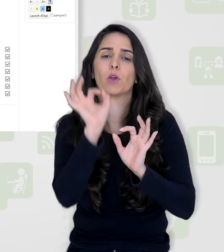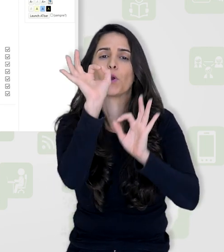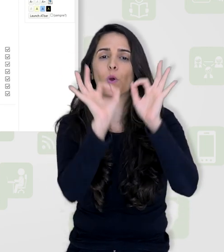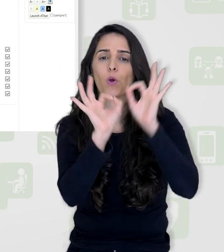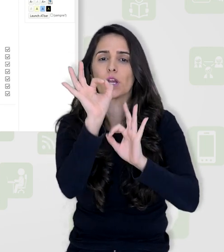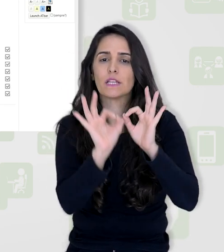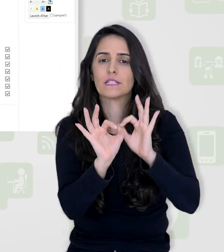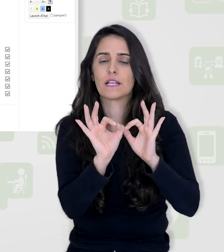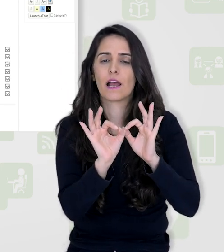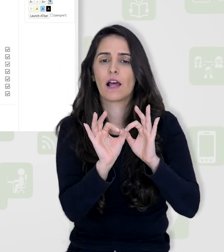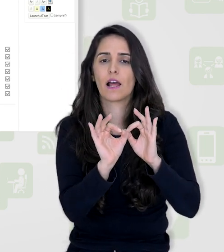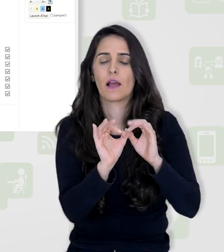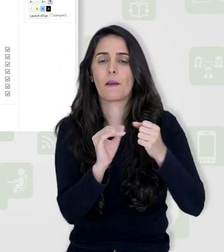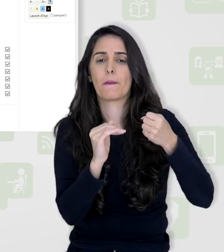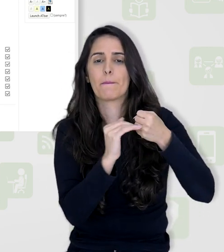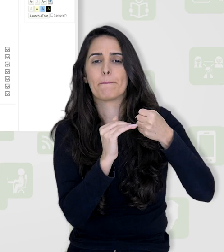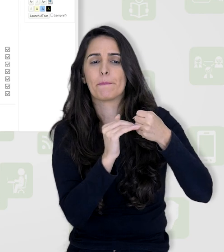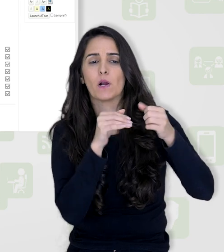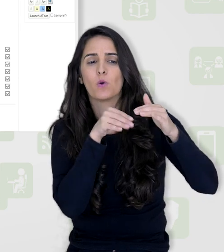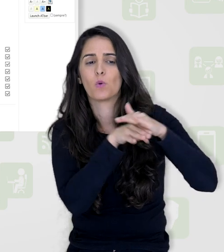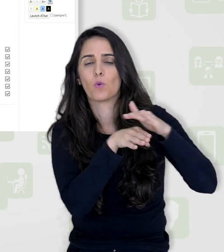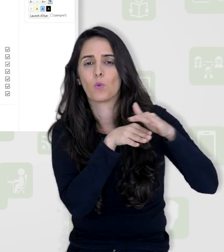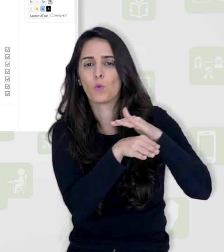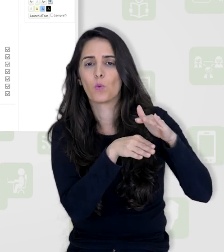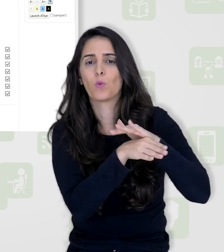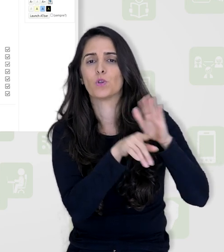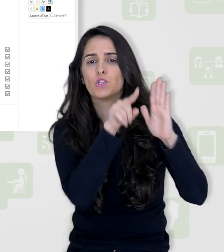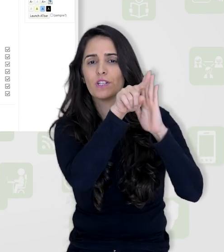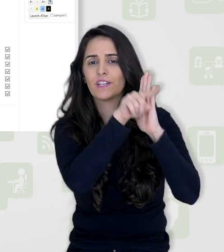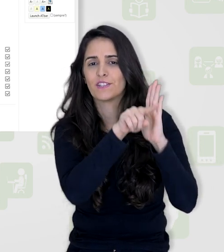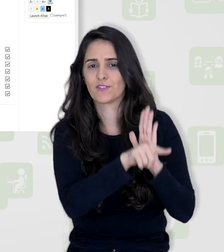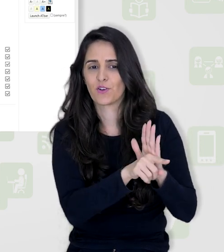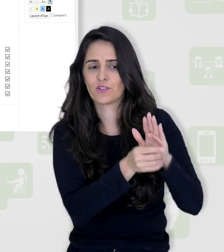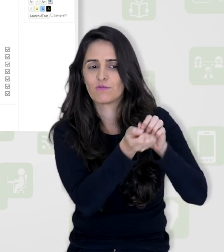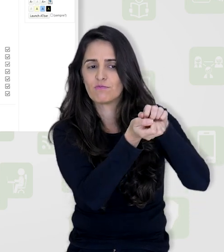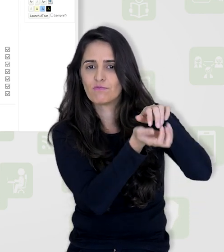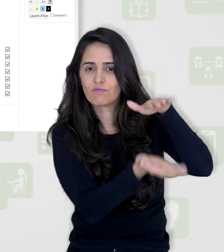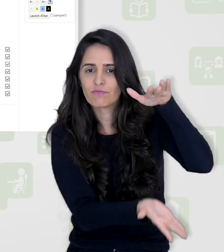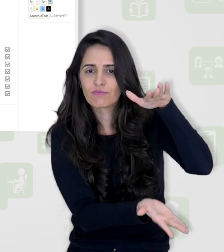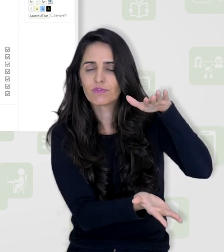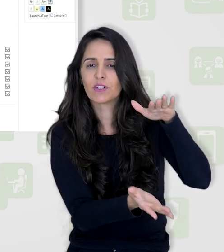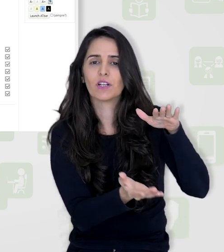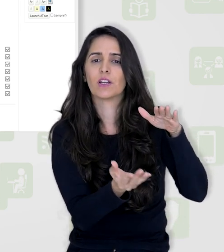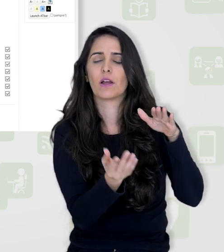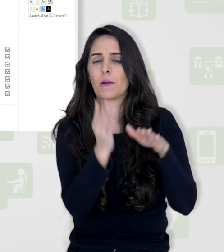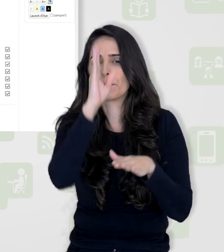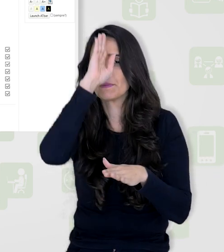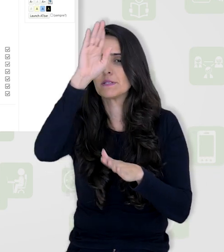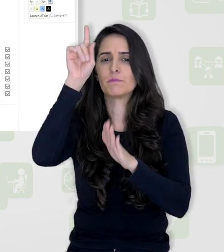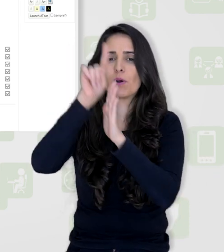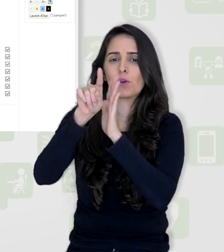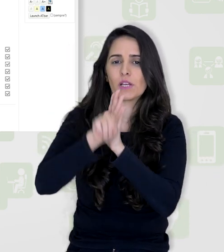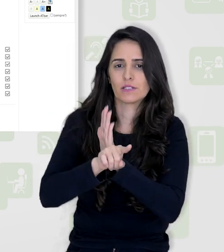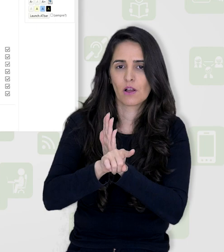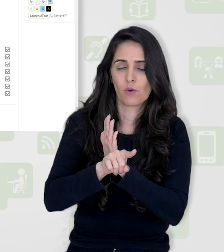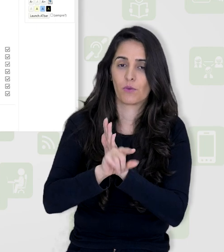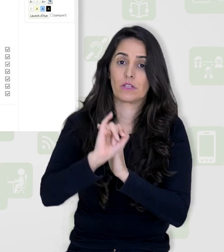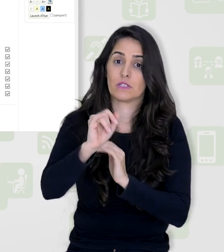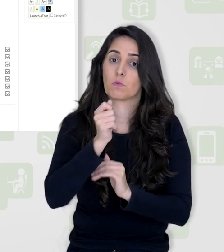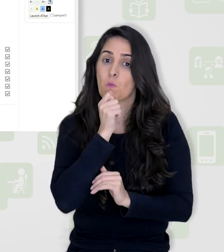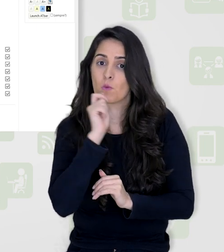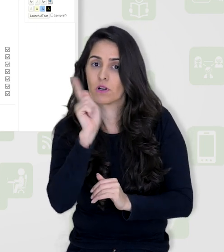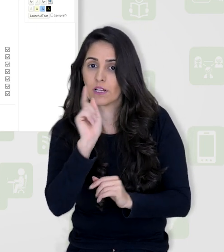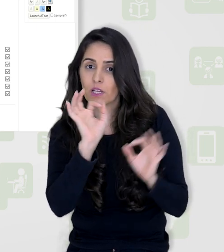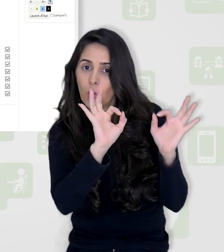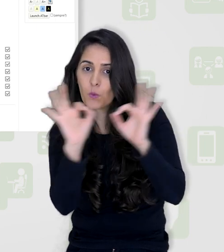organizar o seu banco de questões e criar pelo menos os principais tipos de questões. Se não